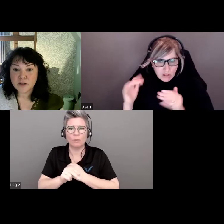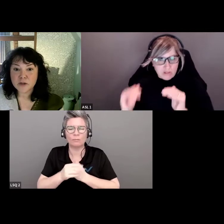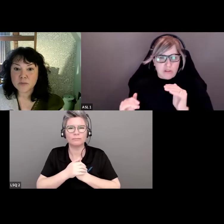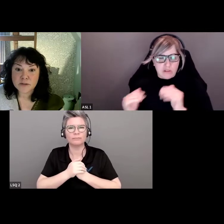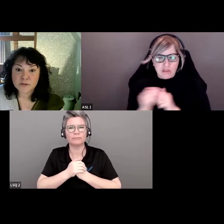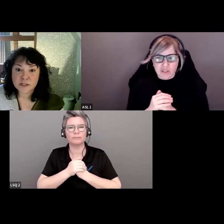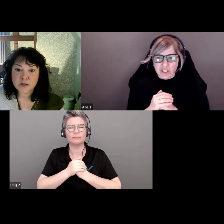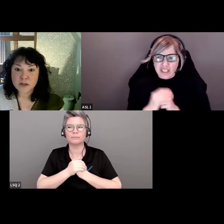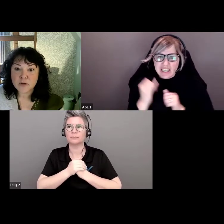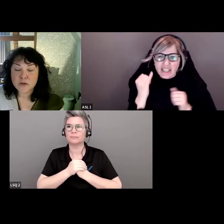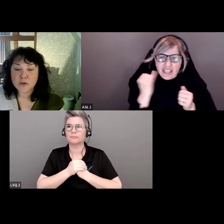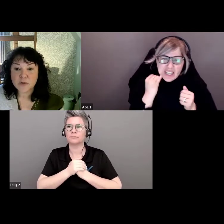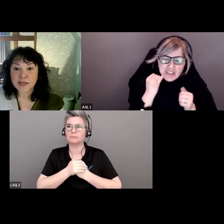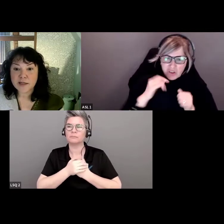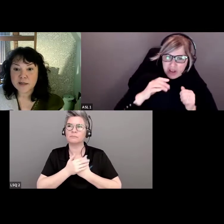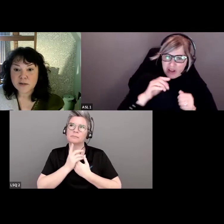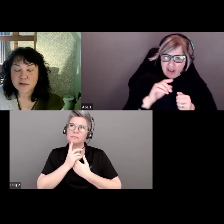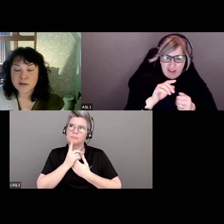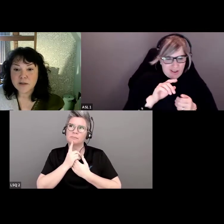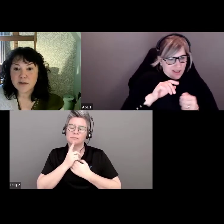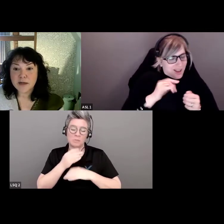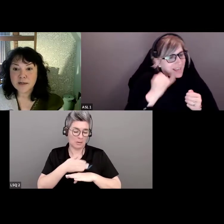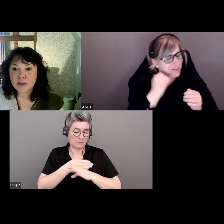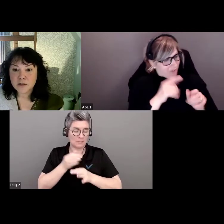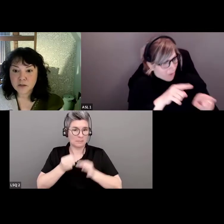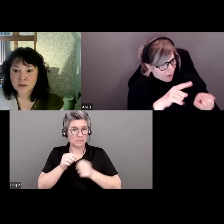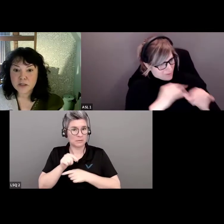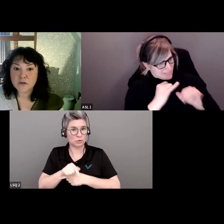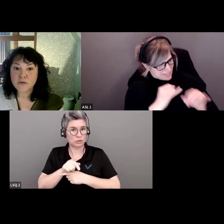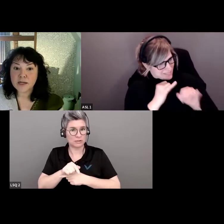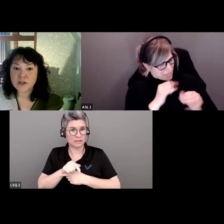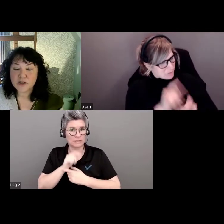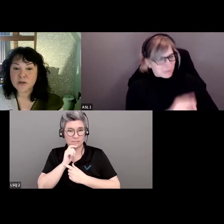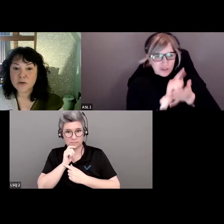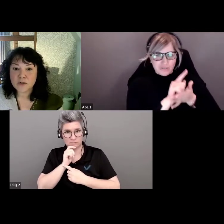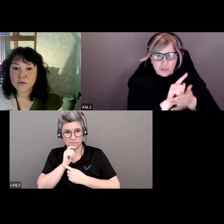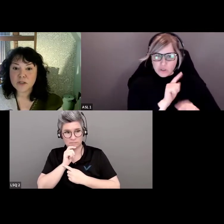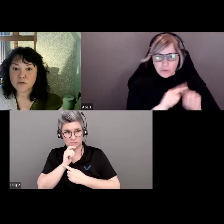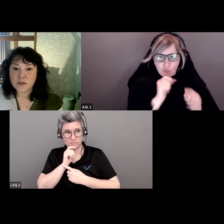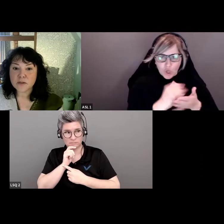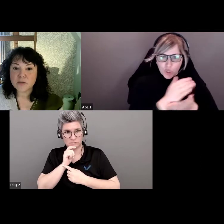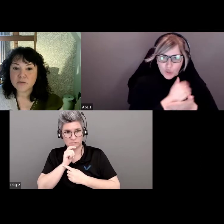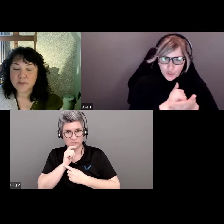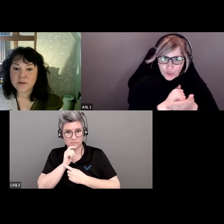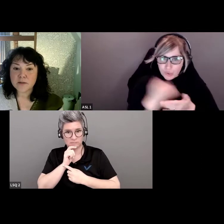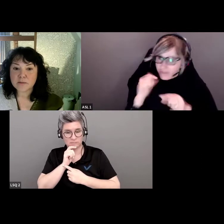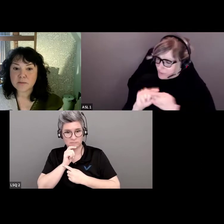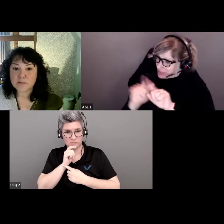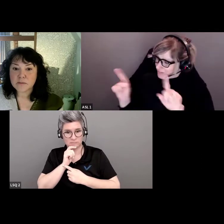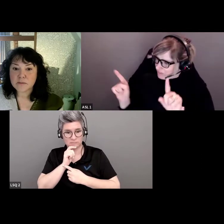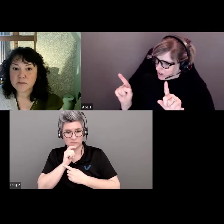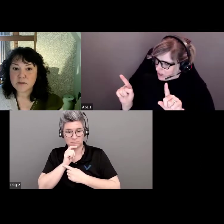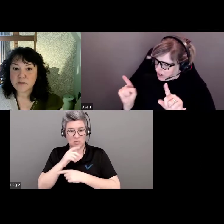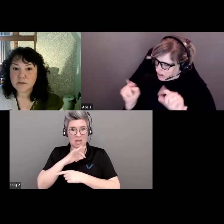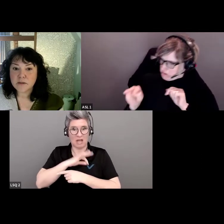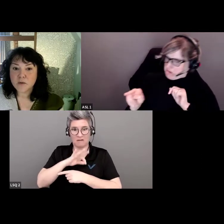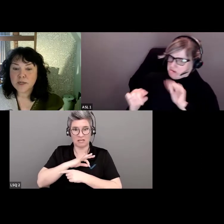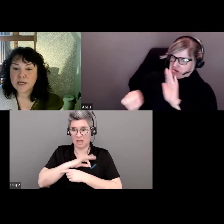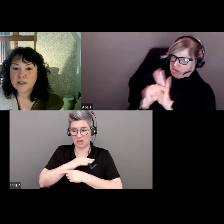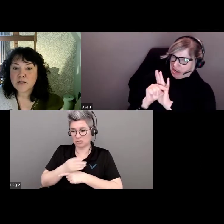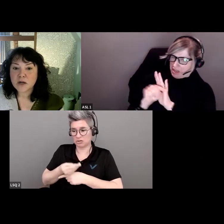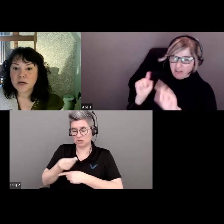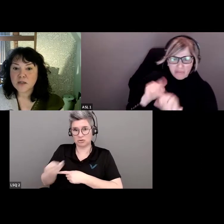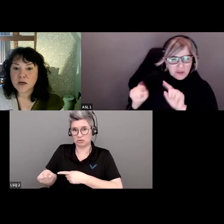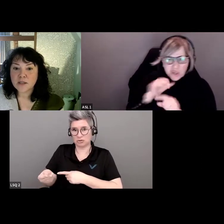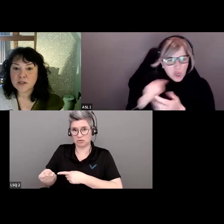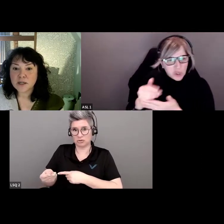préjugés n'avantagent pas ceux qui nous ressemblent et ne